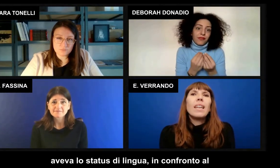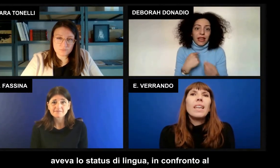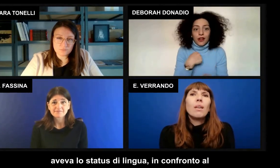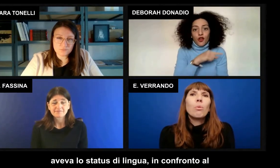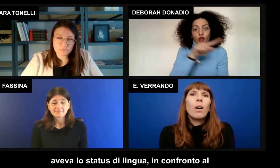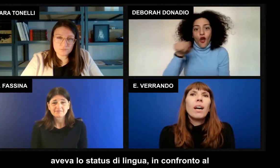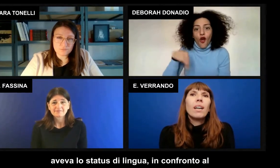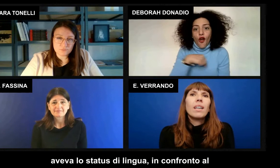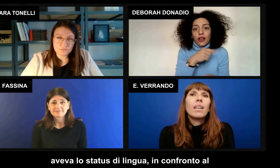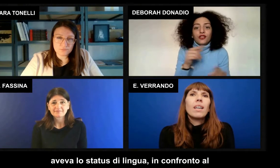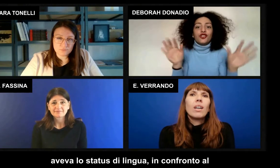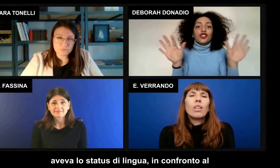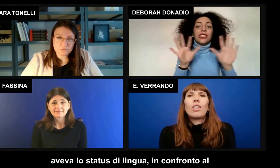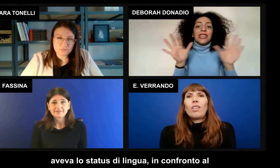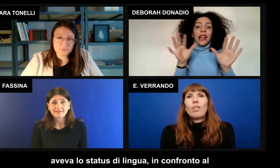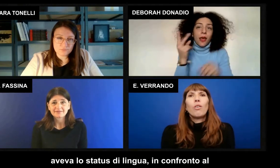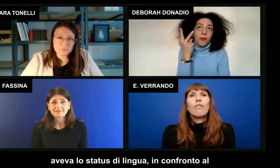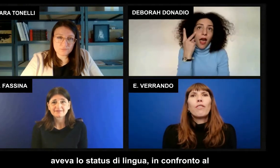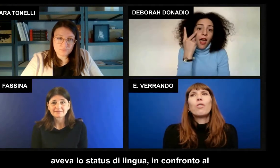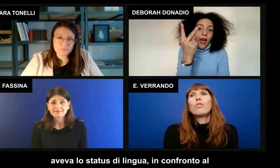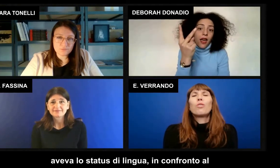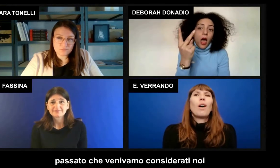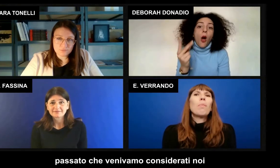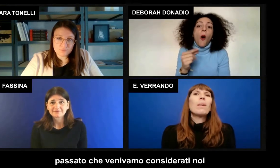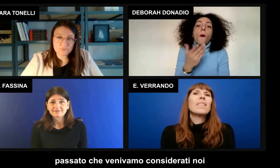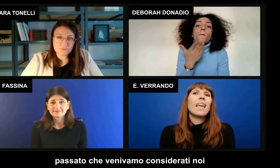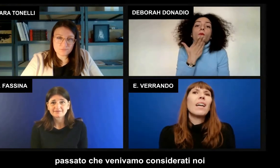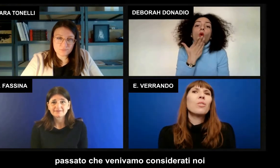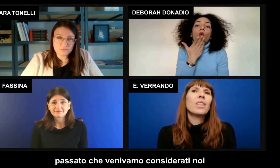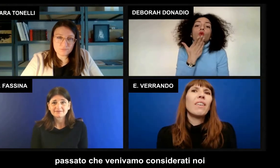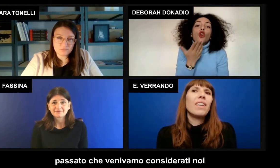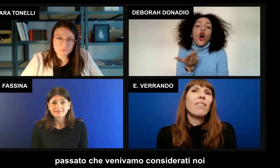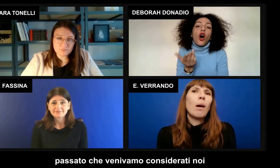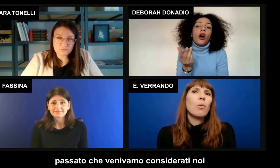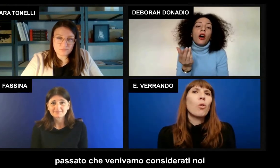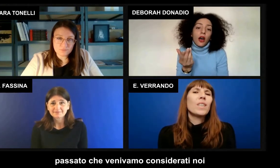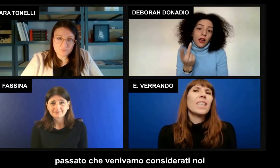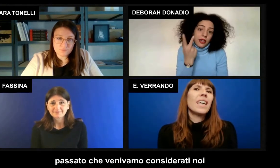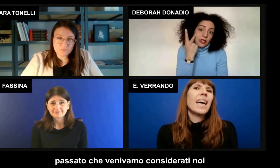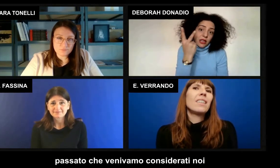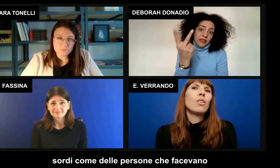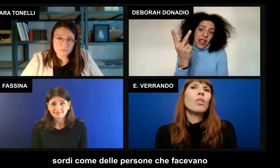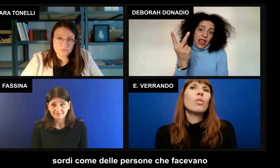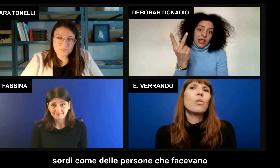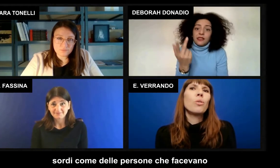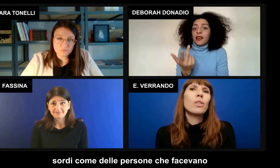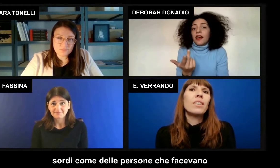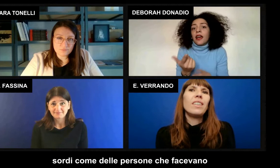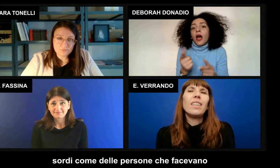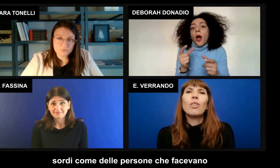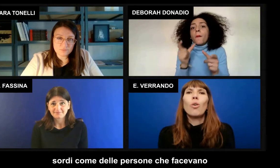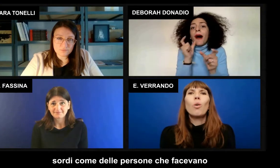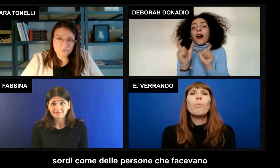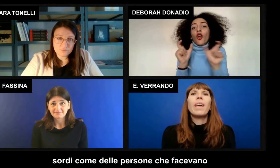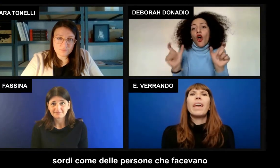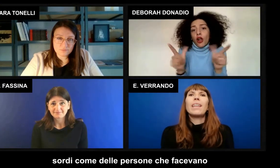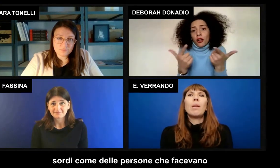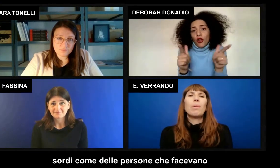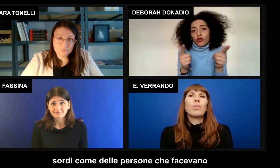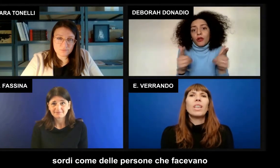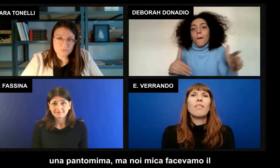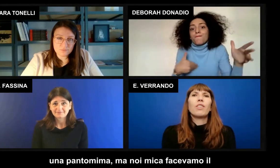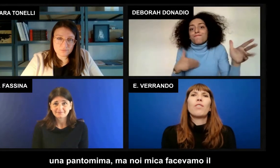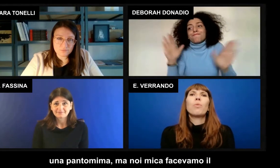status di lingua confronto al passato che venivamo considerati noi sordi come